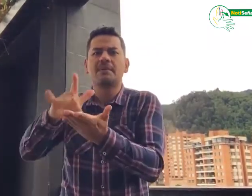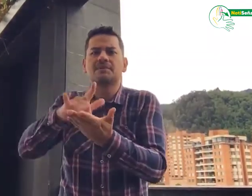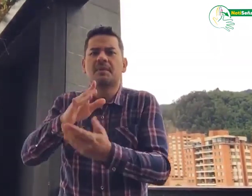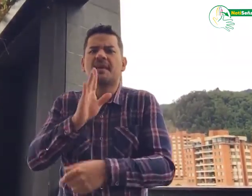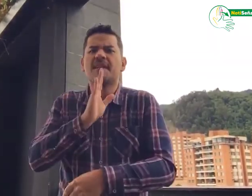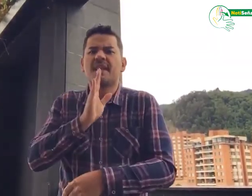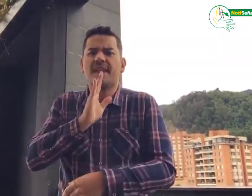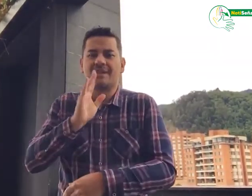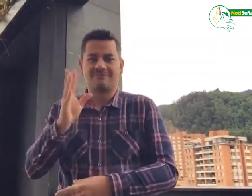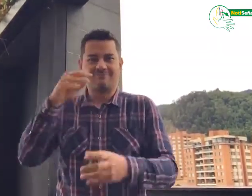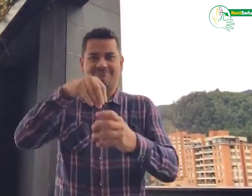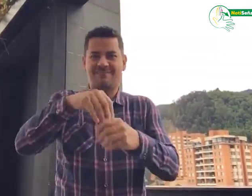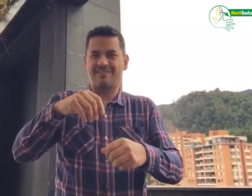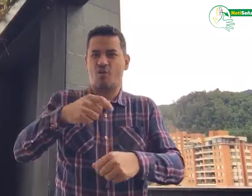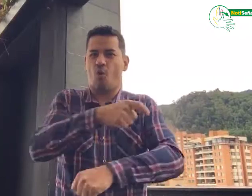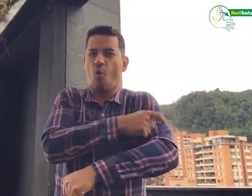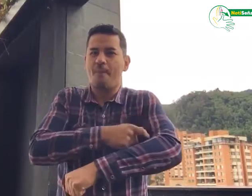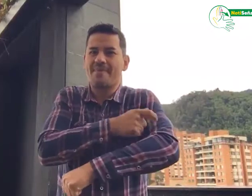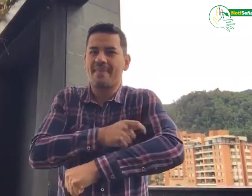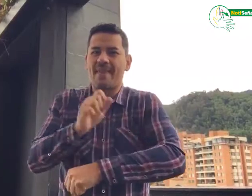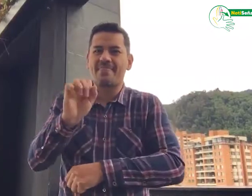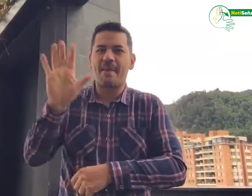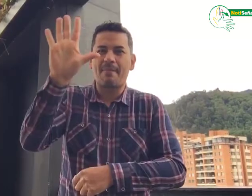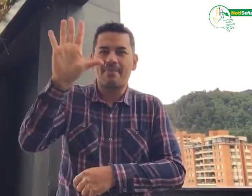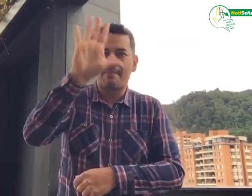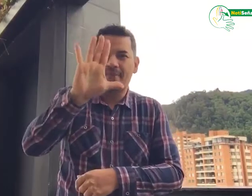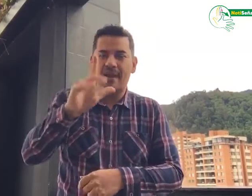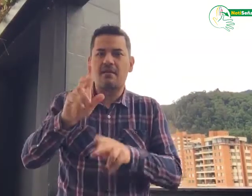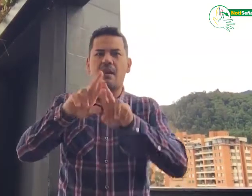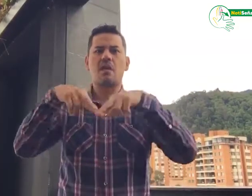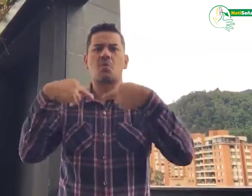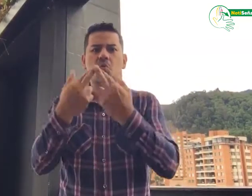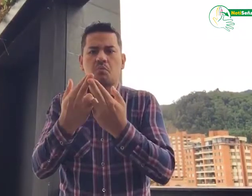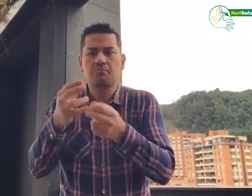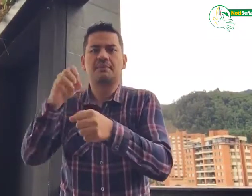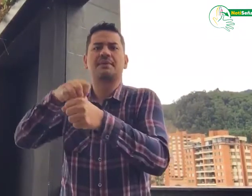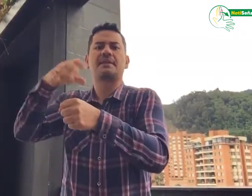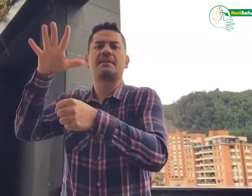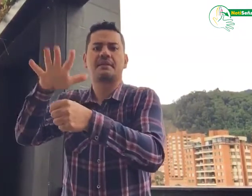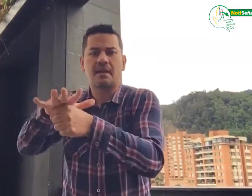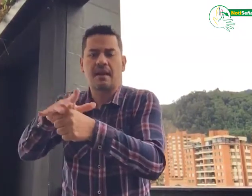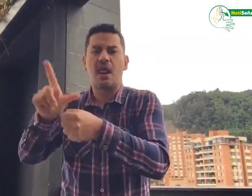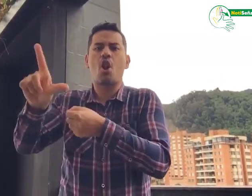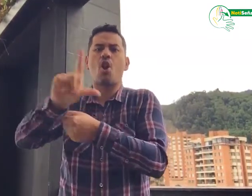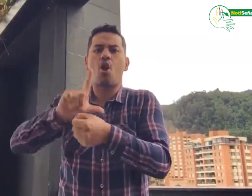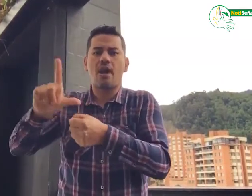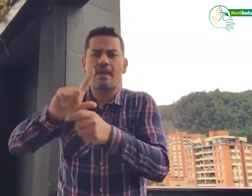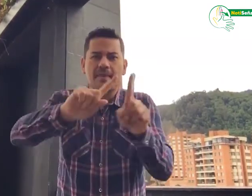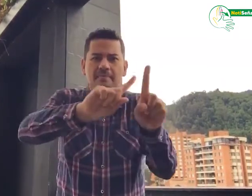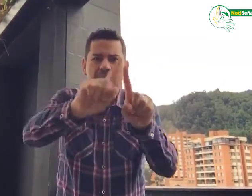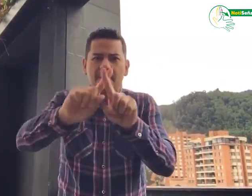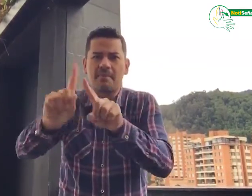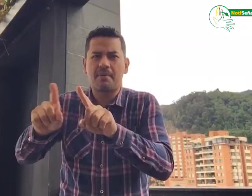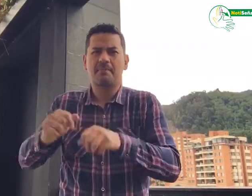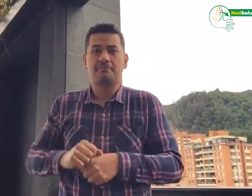Consejo Nacional de Discapacidad. También participamos de manera activa en los comités de